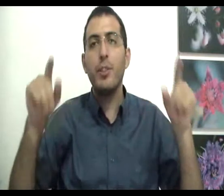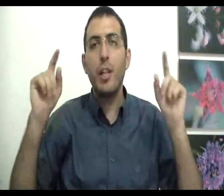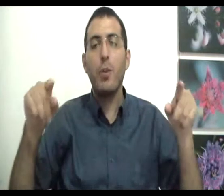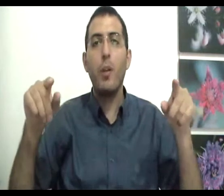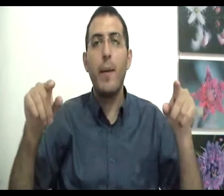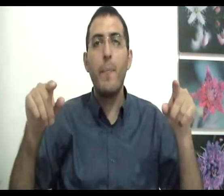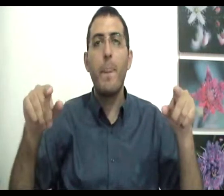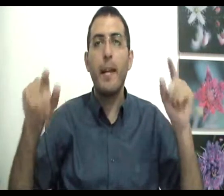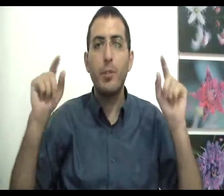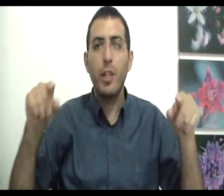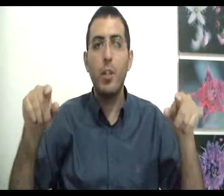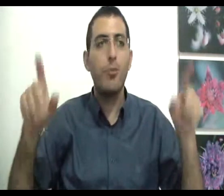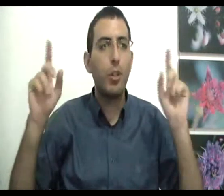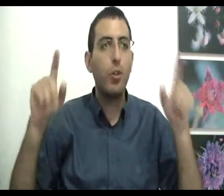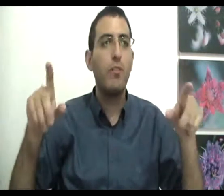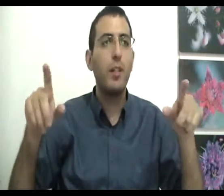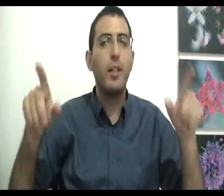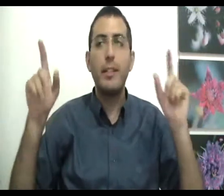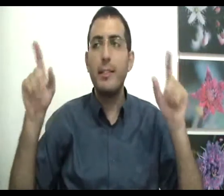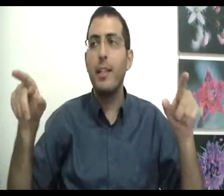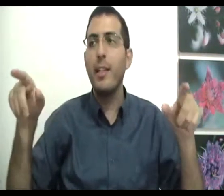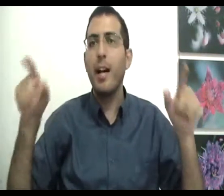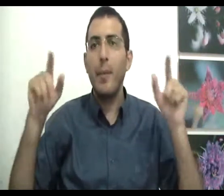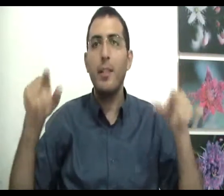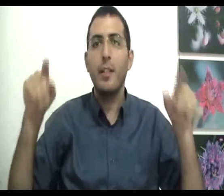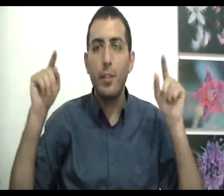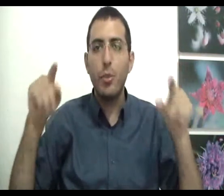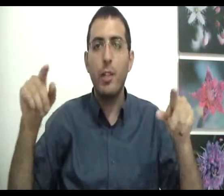ושיהיה לכולם המשך יום של טוב נצחי אמיתי תודה